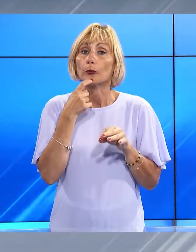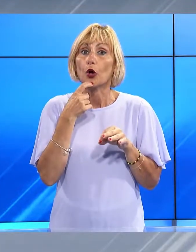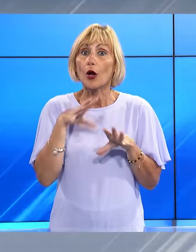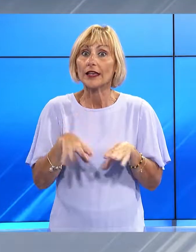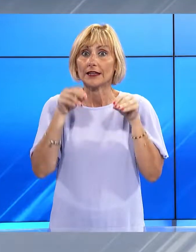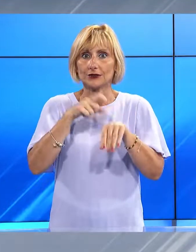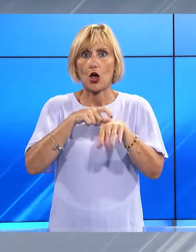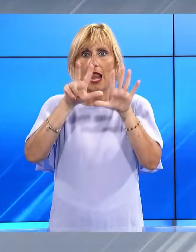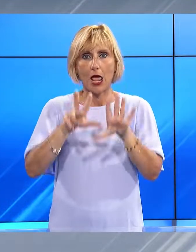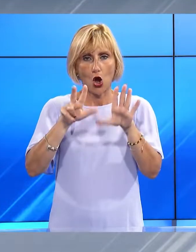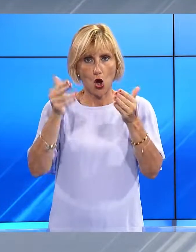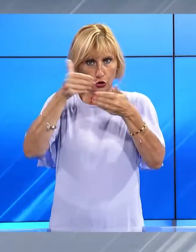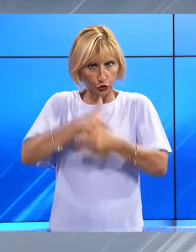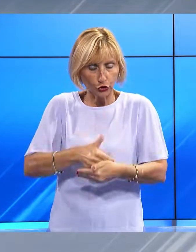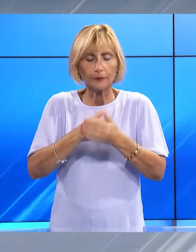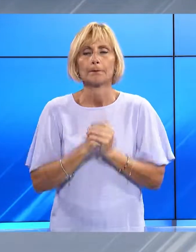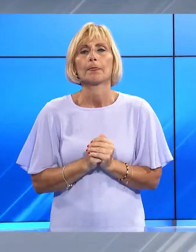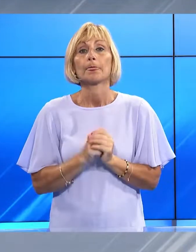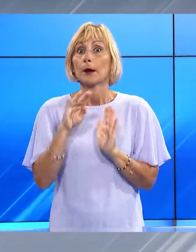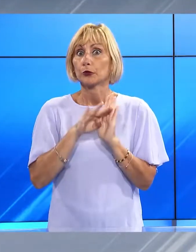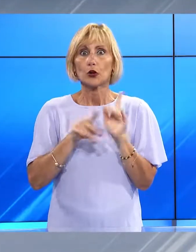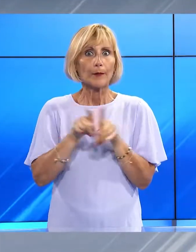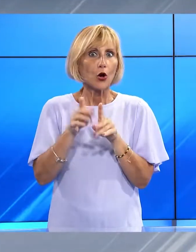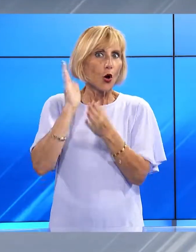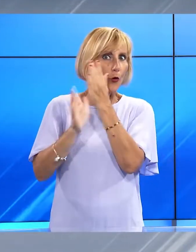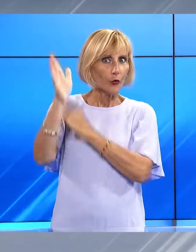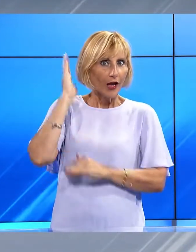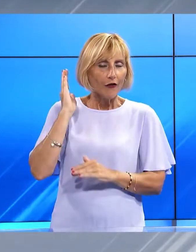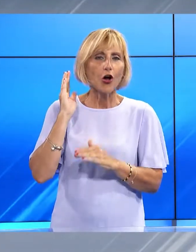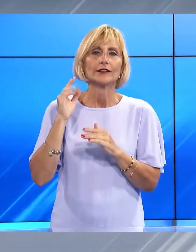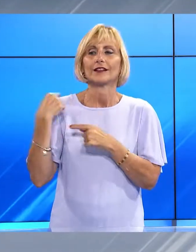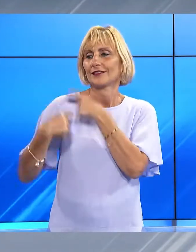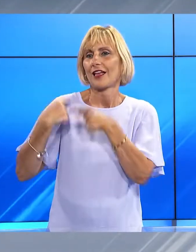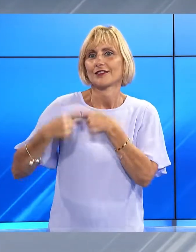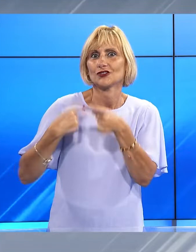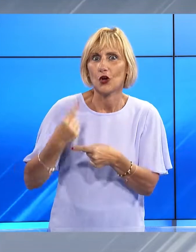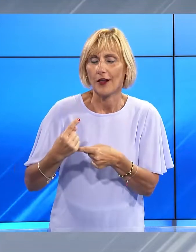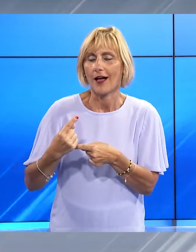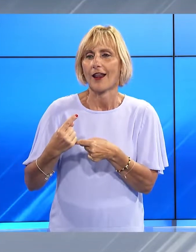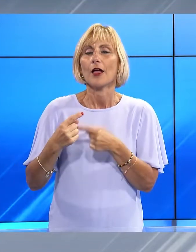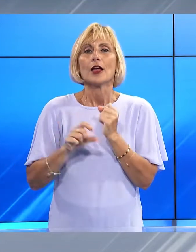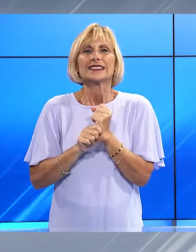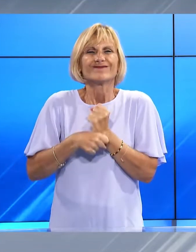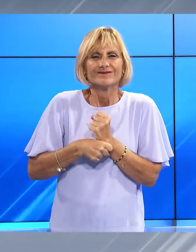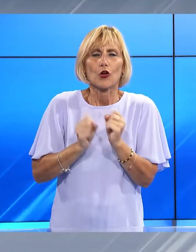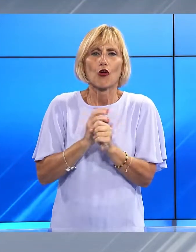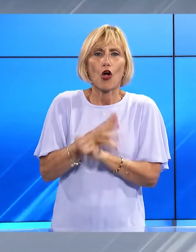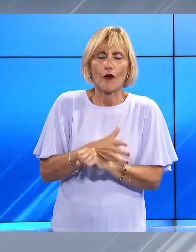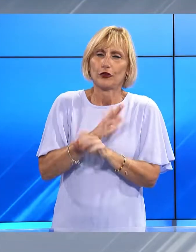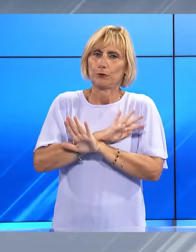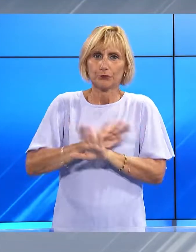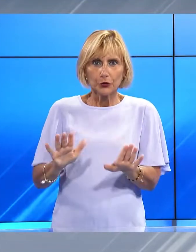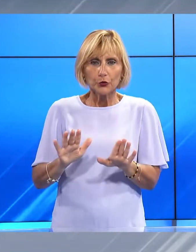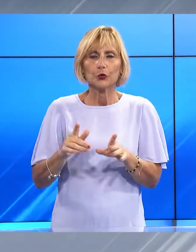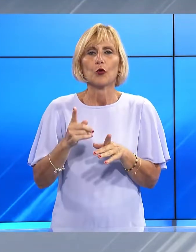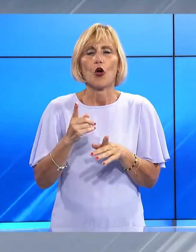programma, tornando come un tempo al programma tradizionale, terminate ormai le restrizioni degli anni passati, quelle che abbiamo